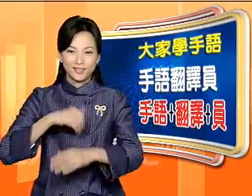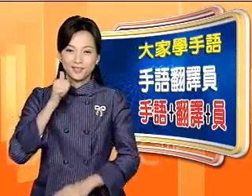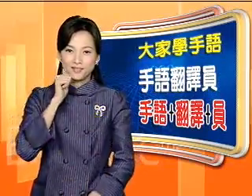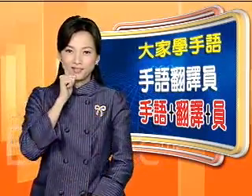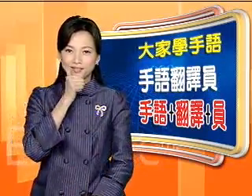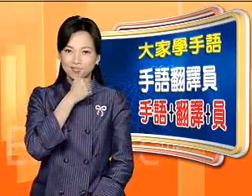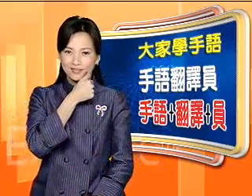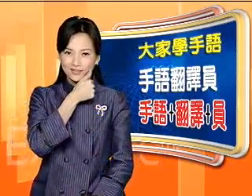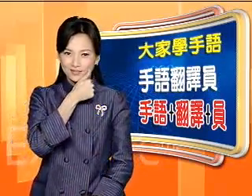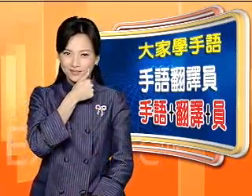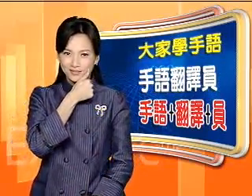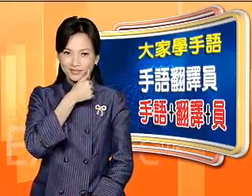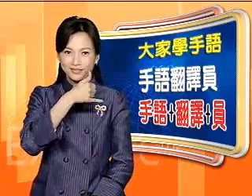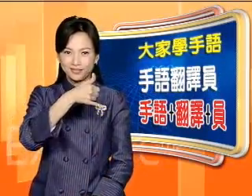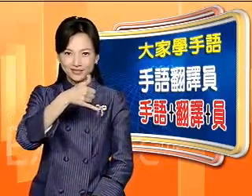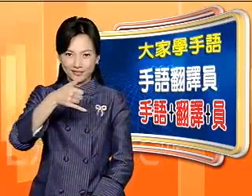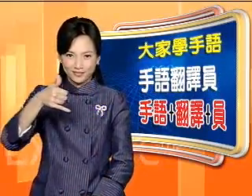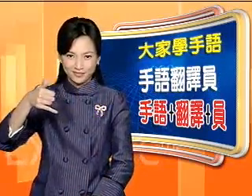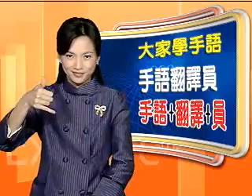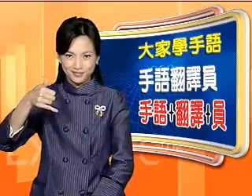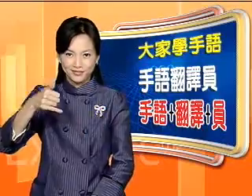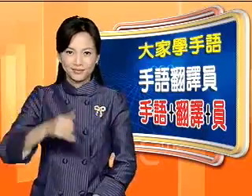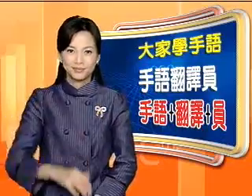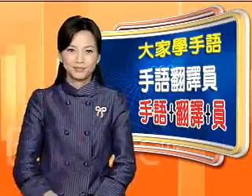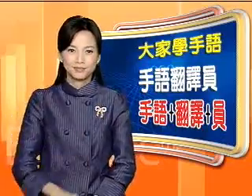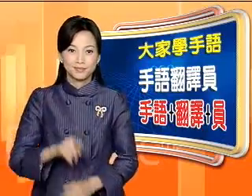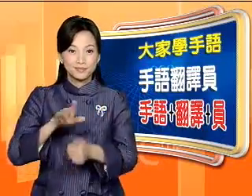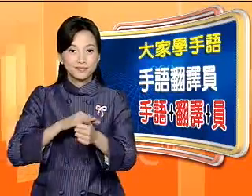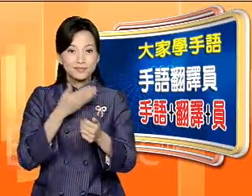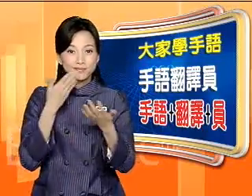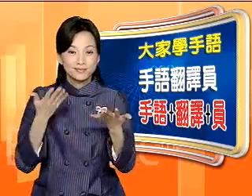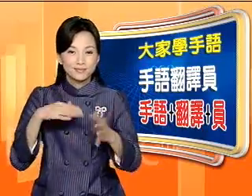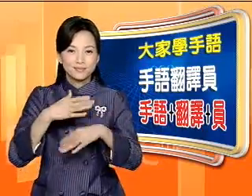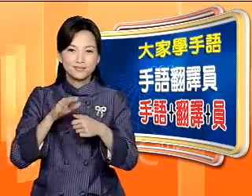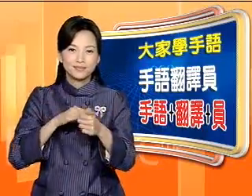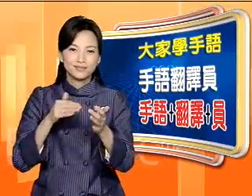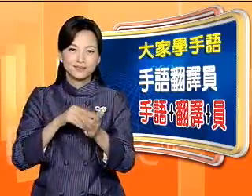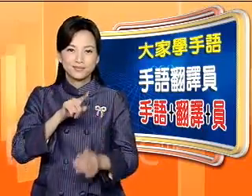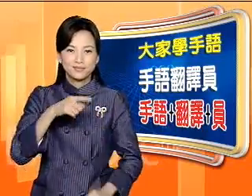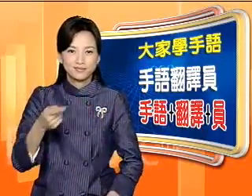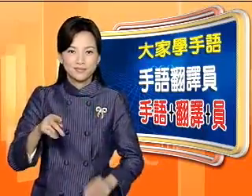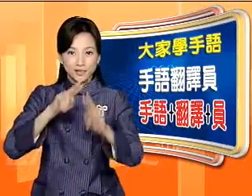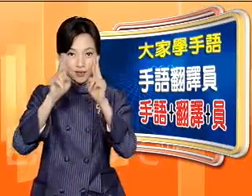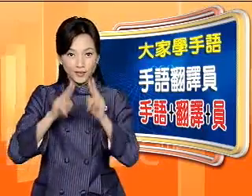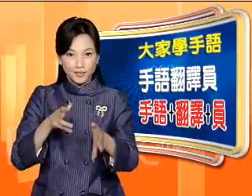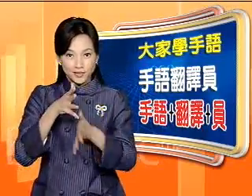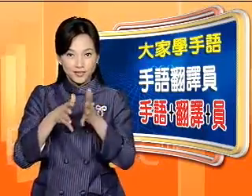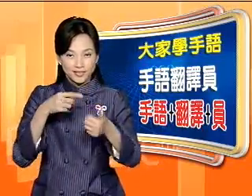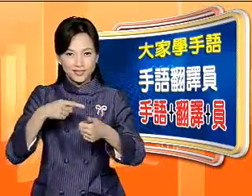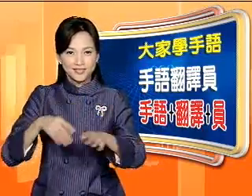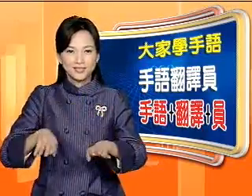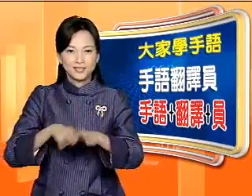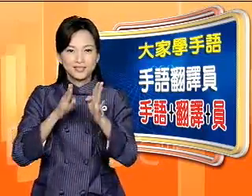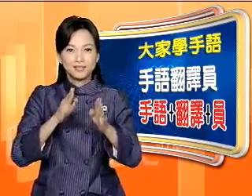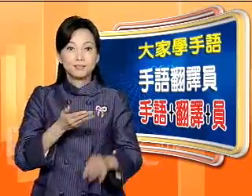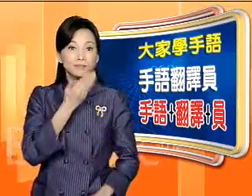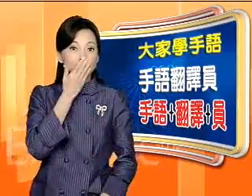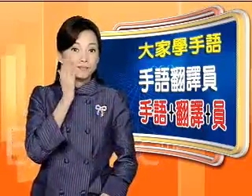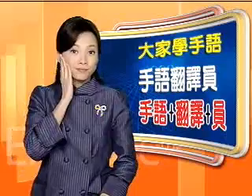翻译员您都学会了吗学员手语又到了国际手语show hand的